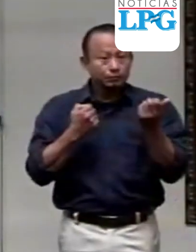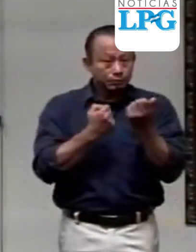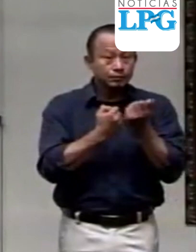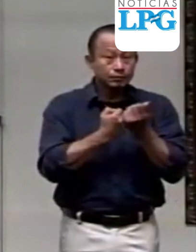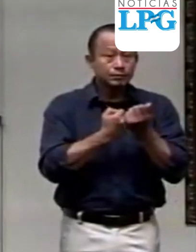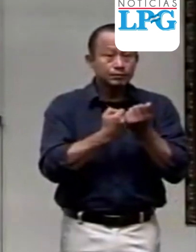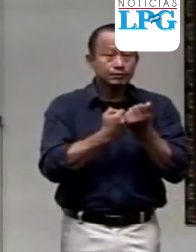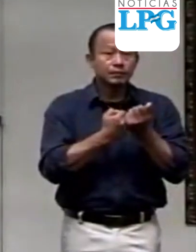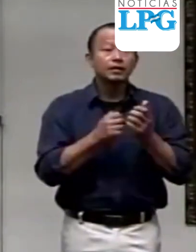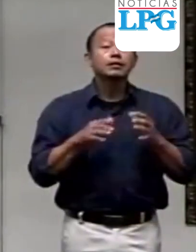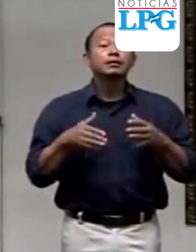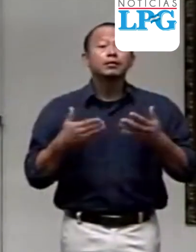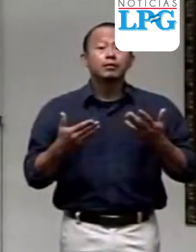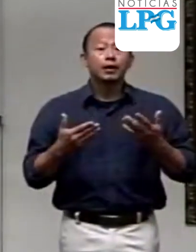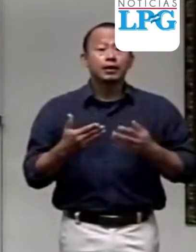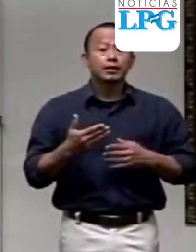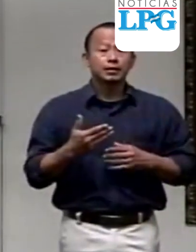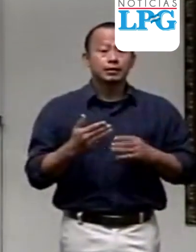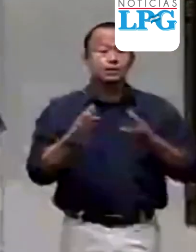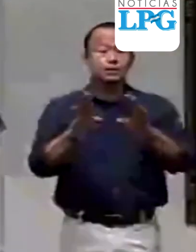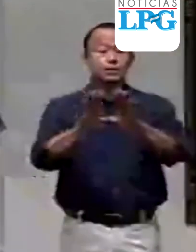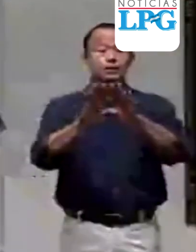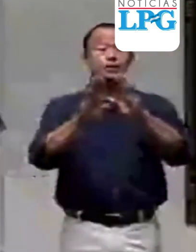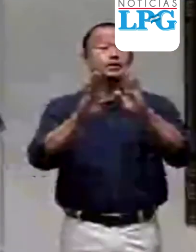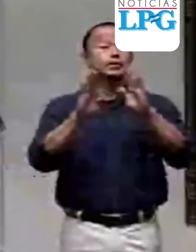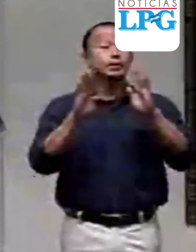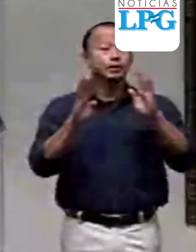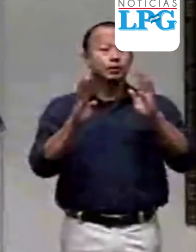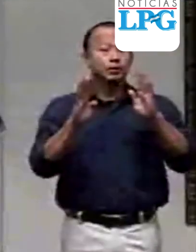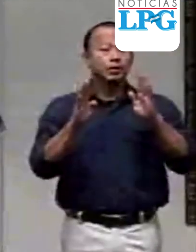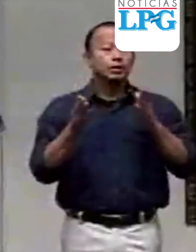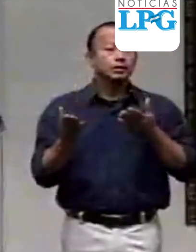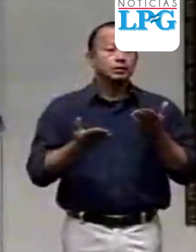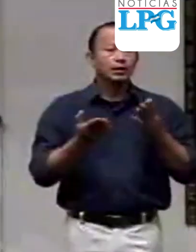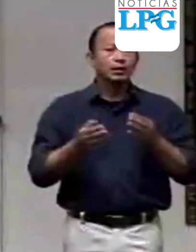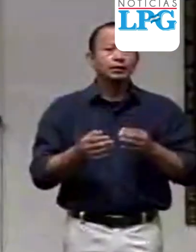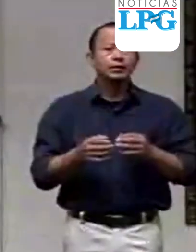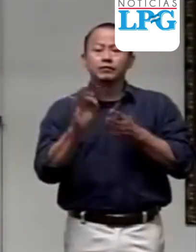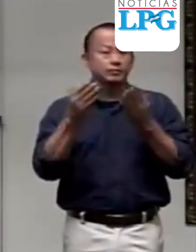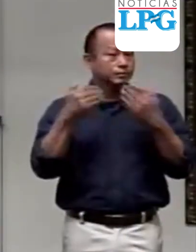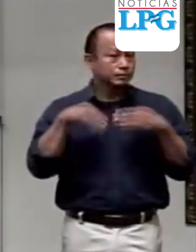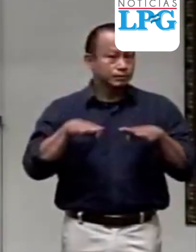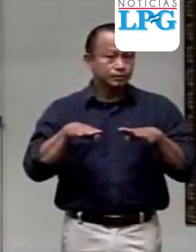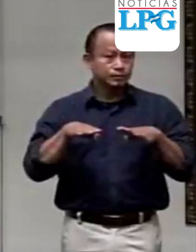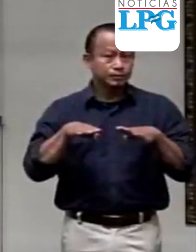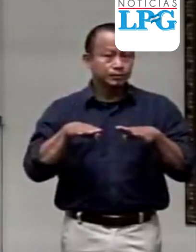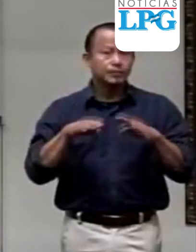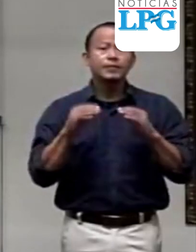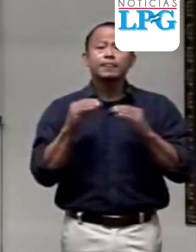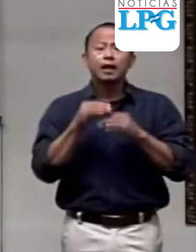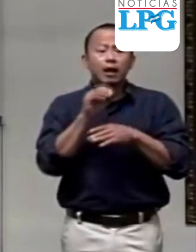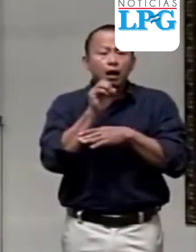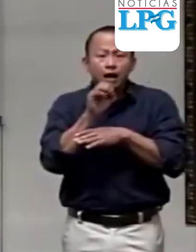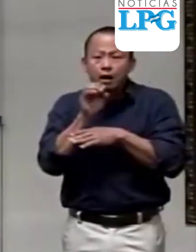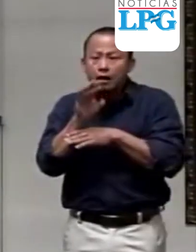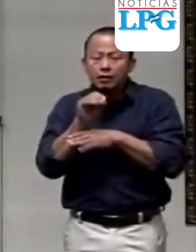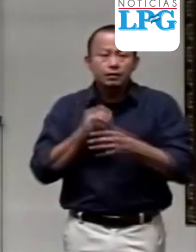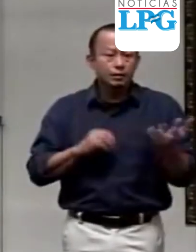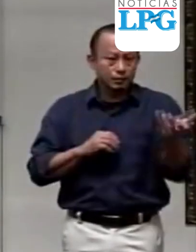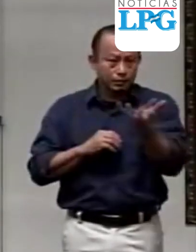para que dicha reapertura se lleve a cabo de la mejor manera posible. Recomendamos a todos